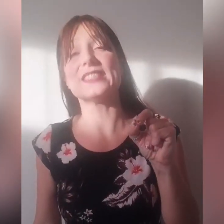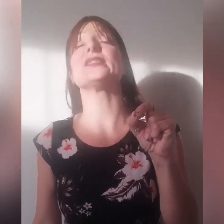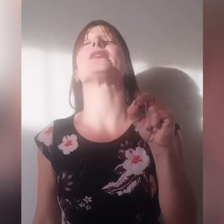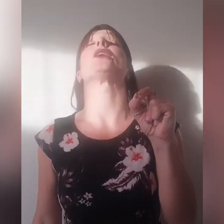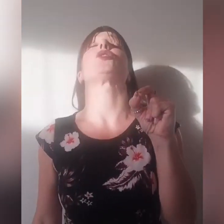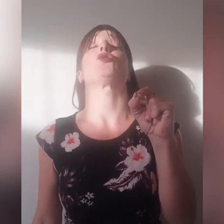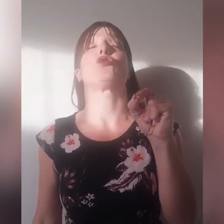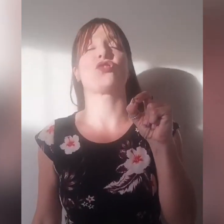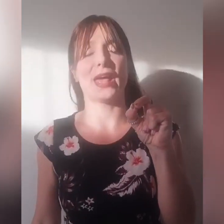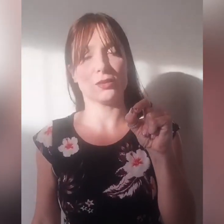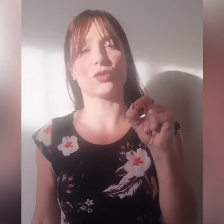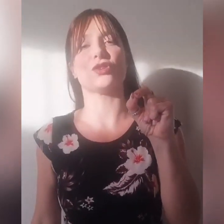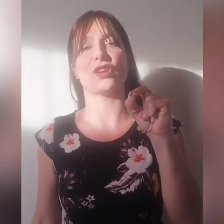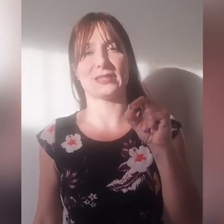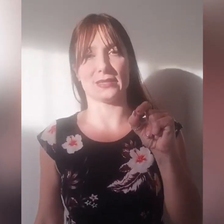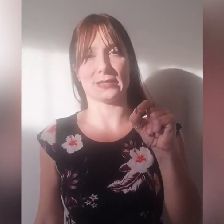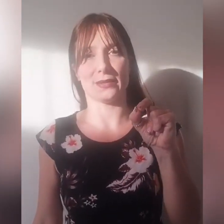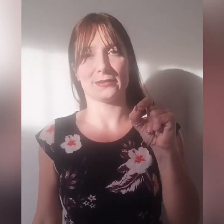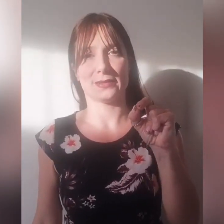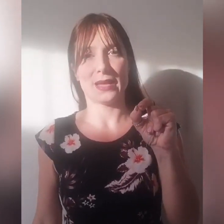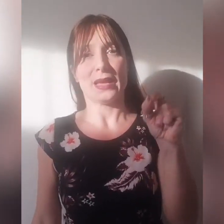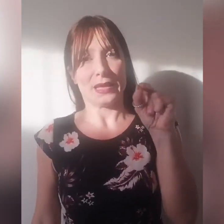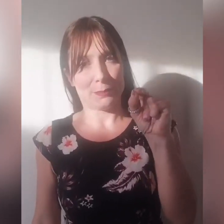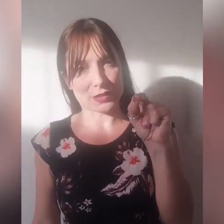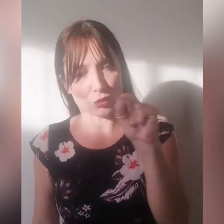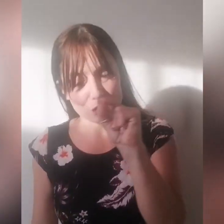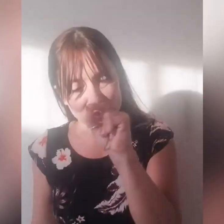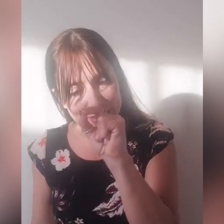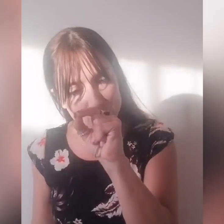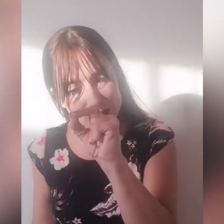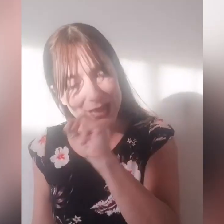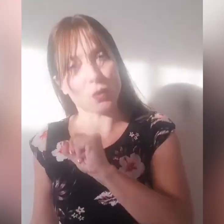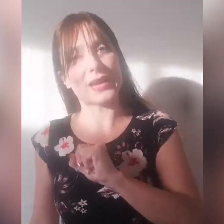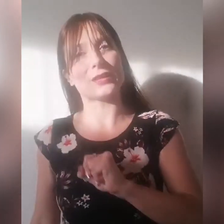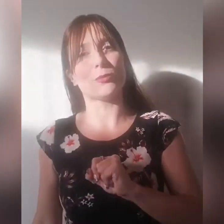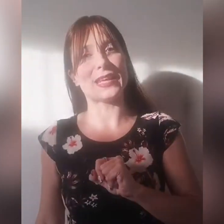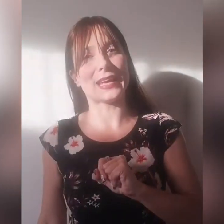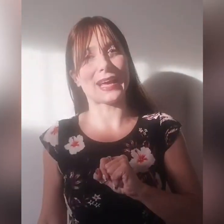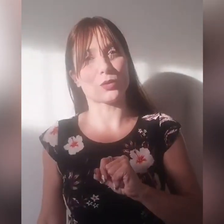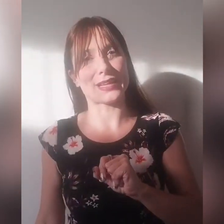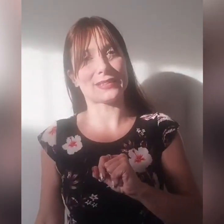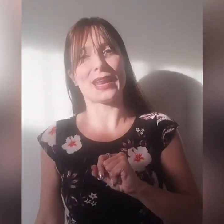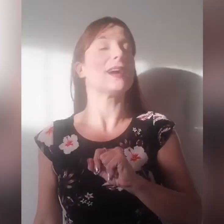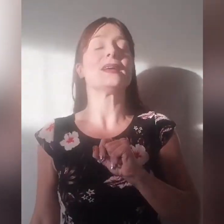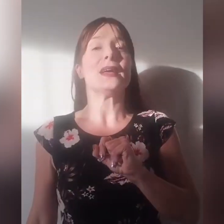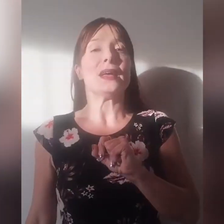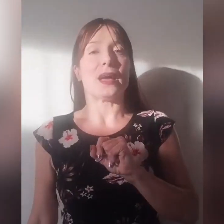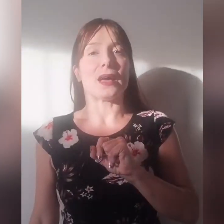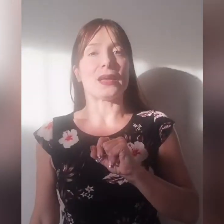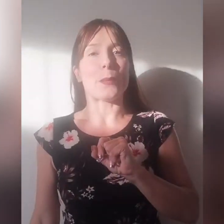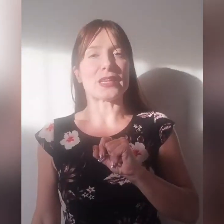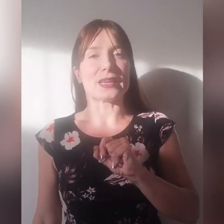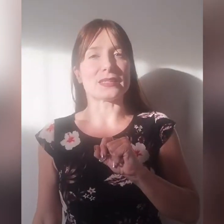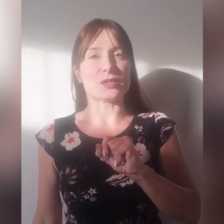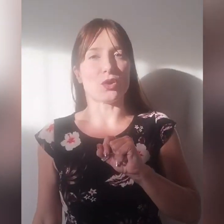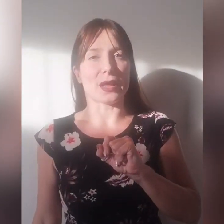esiste, certo che c'è, esiste, il pastore ce l'ha ricordato anche domenica durante la predicazione,